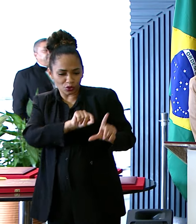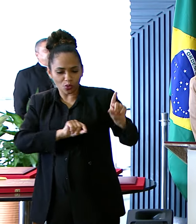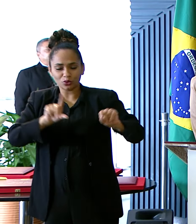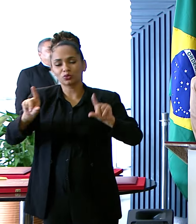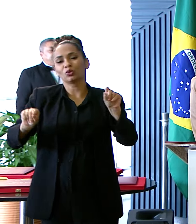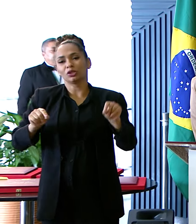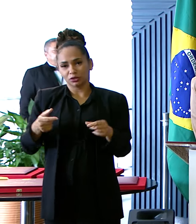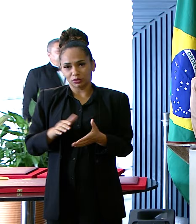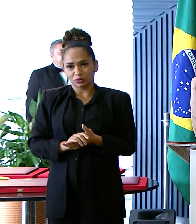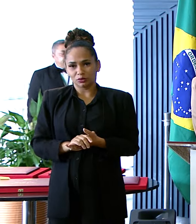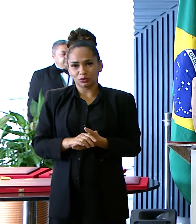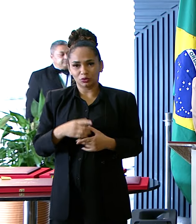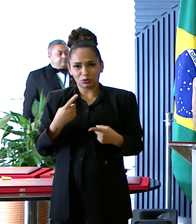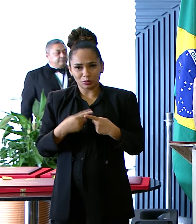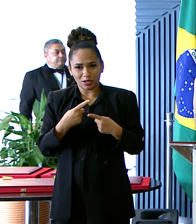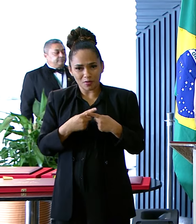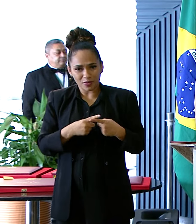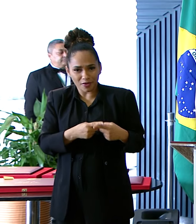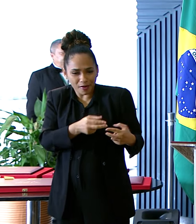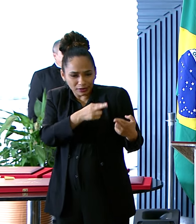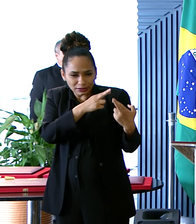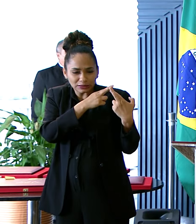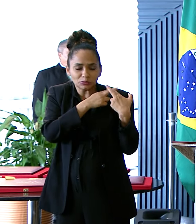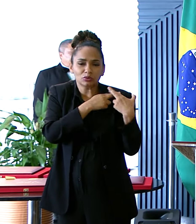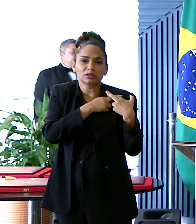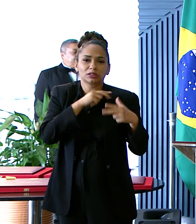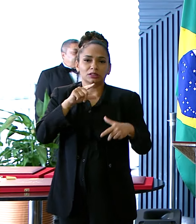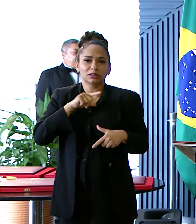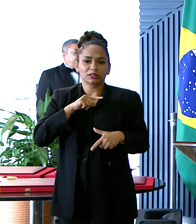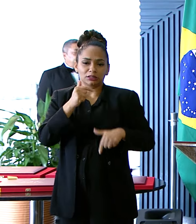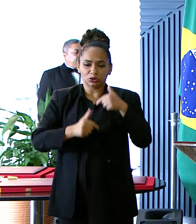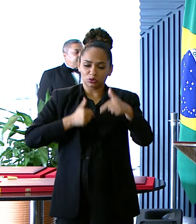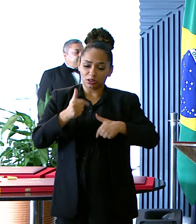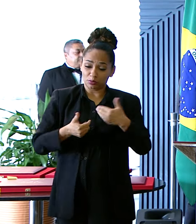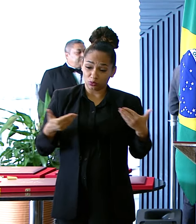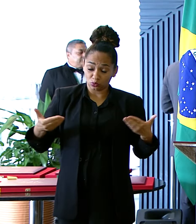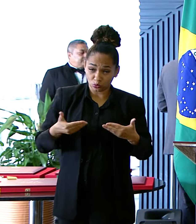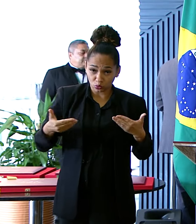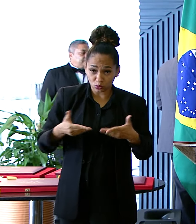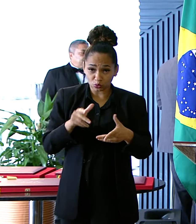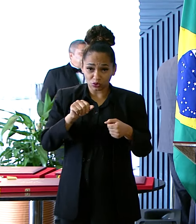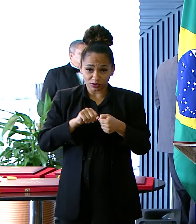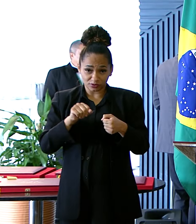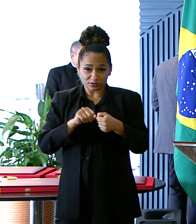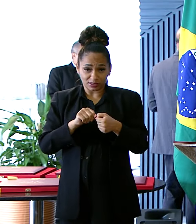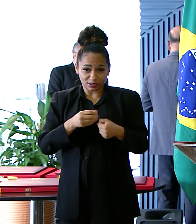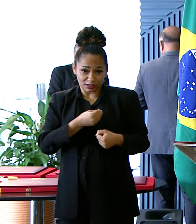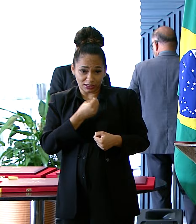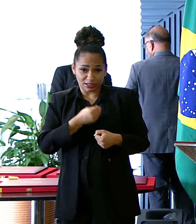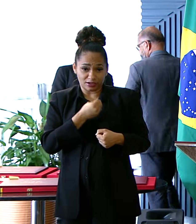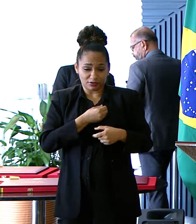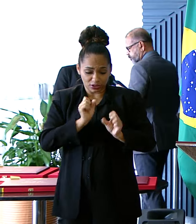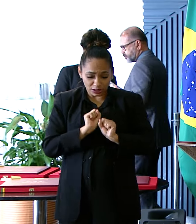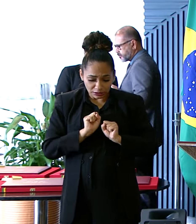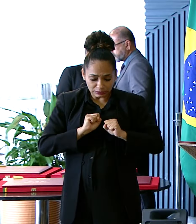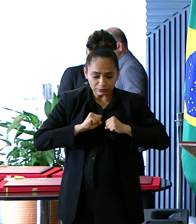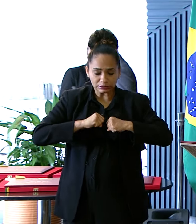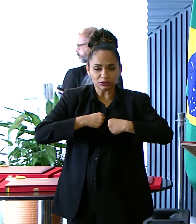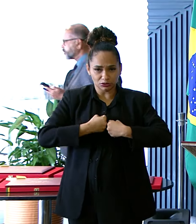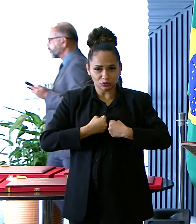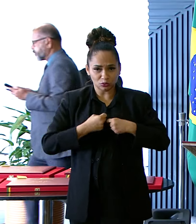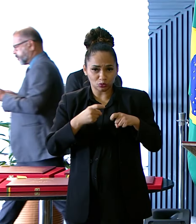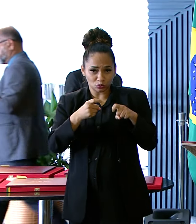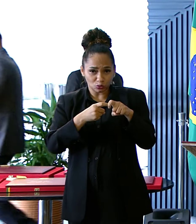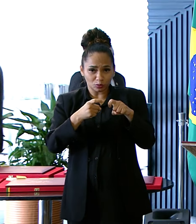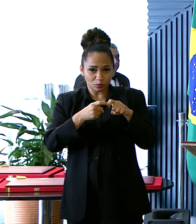Pela coerência que guardam Entre o trabalho que hoje realizam E a vida e dedicação Do doutor